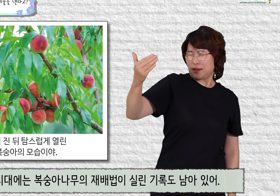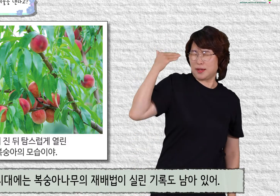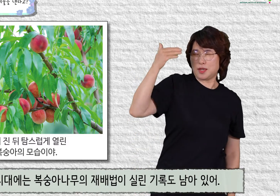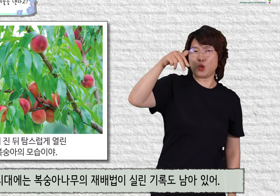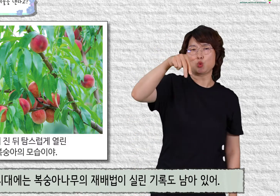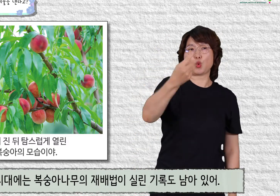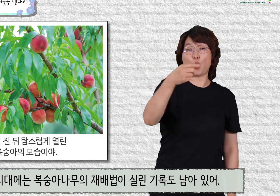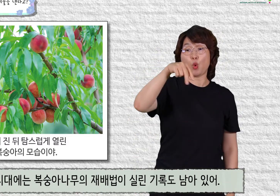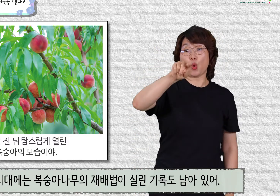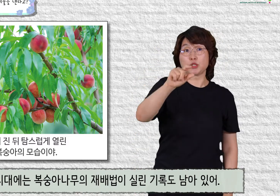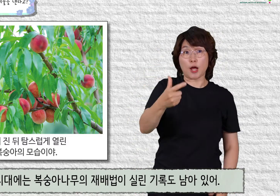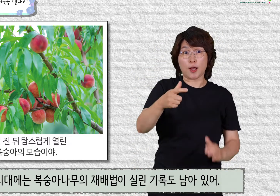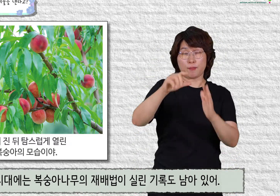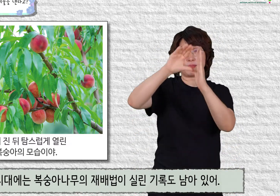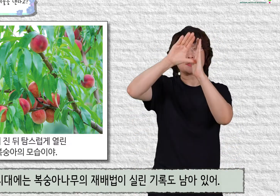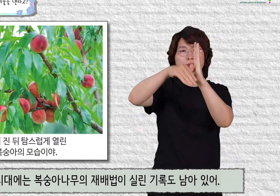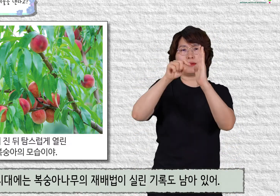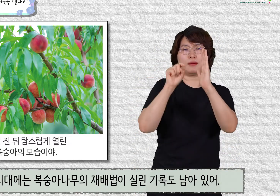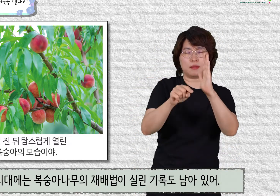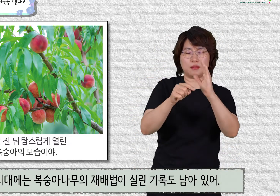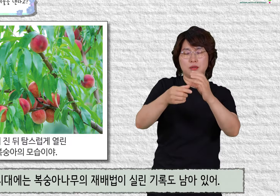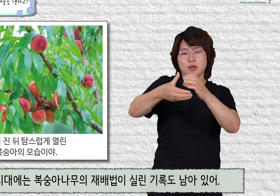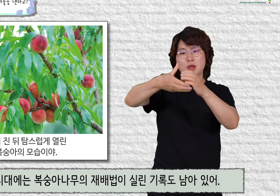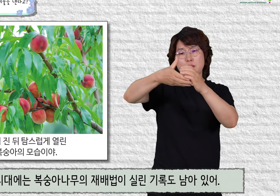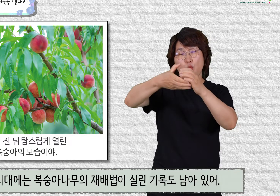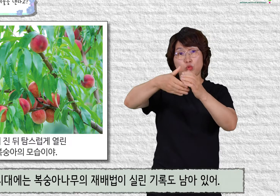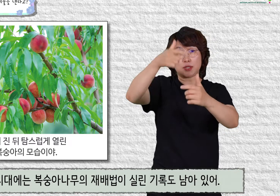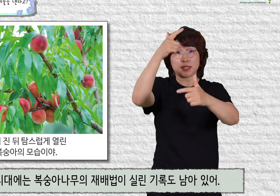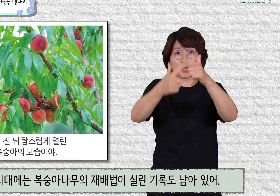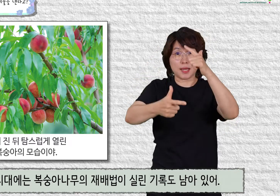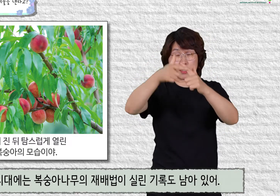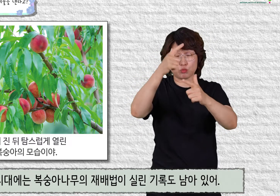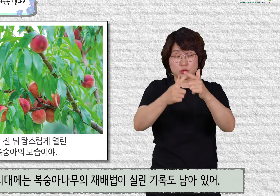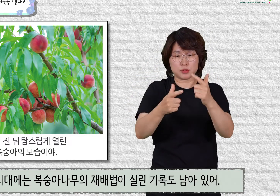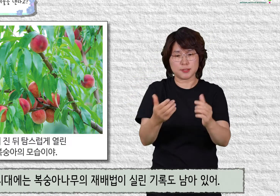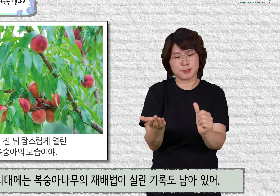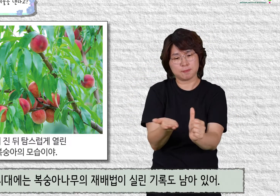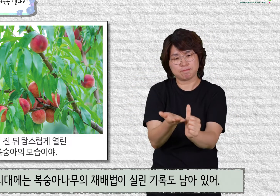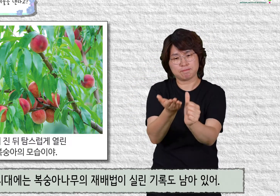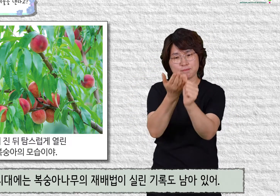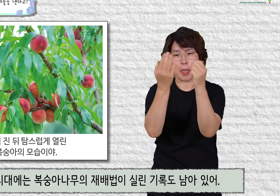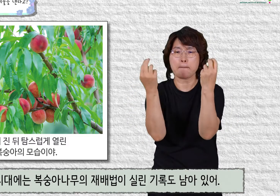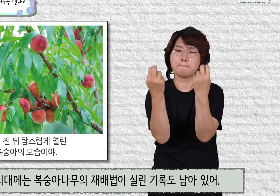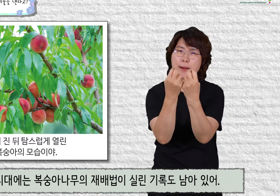조선시대에는 복숭아 나무에 재배법이 실린 기록도 남아있어.